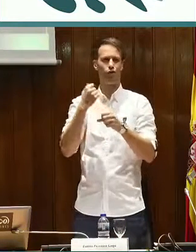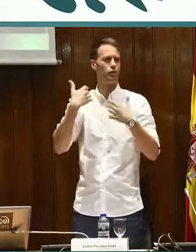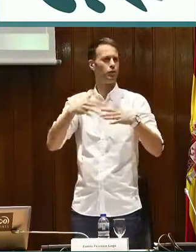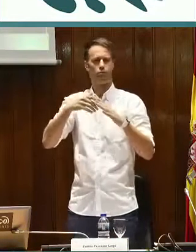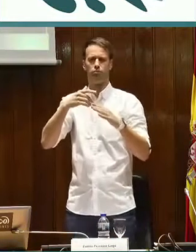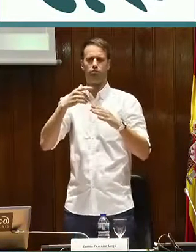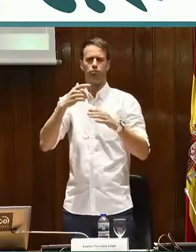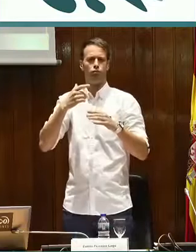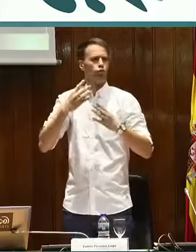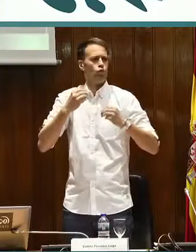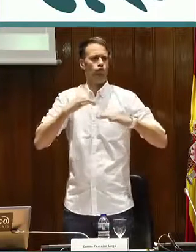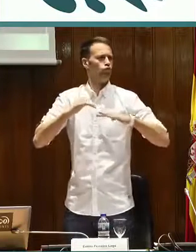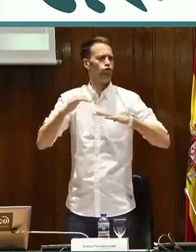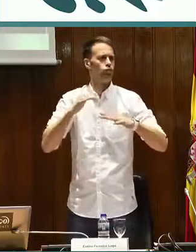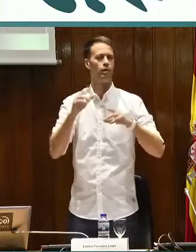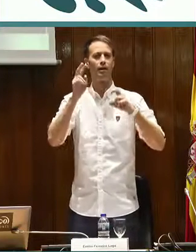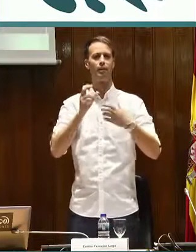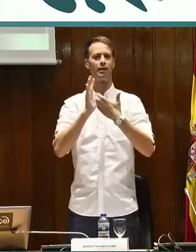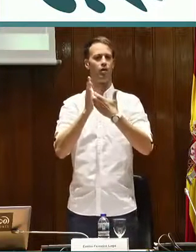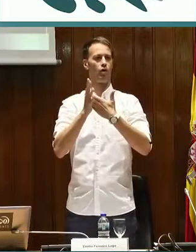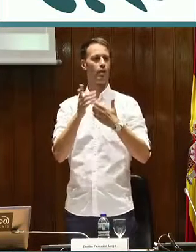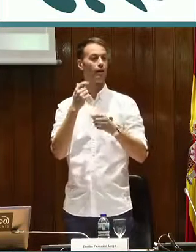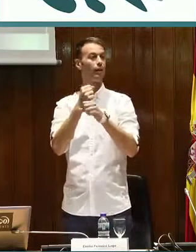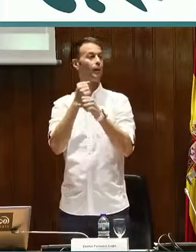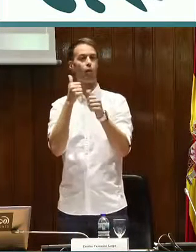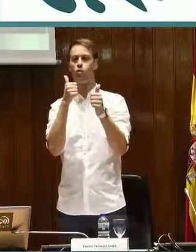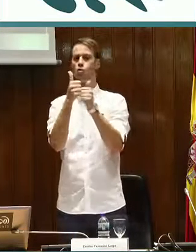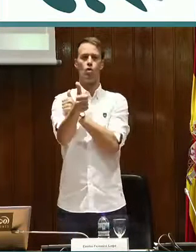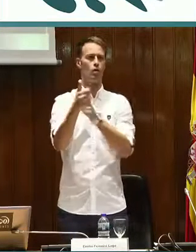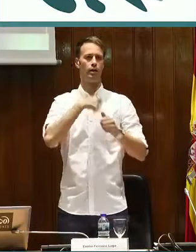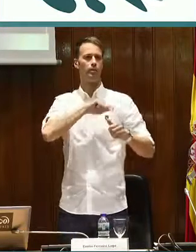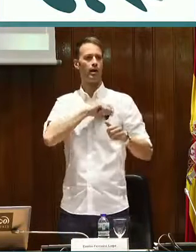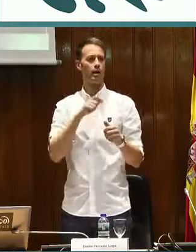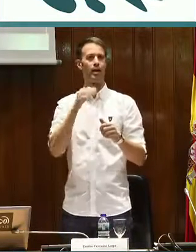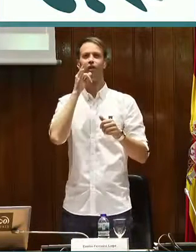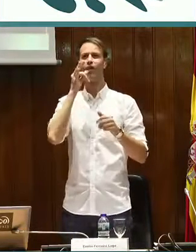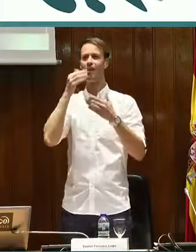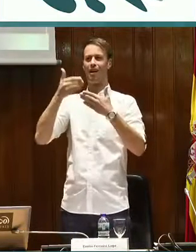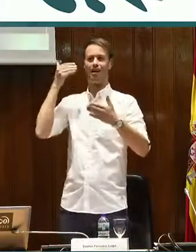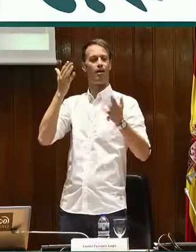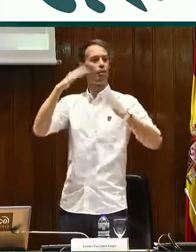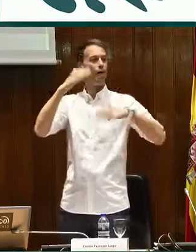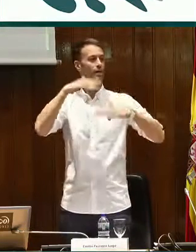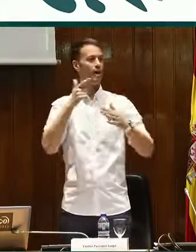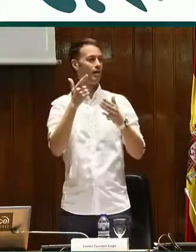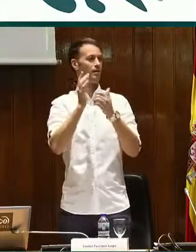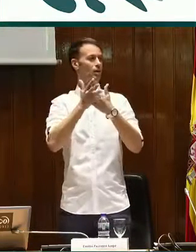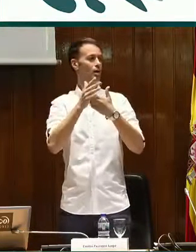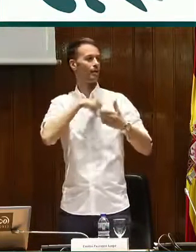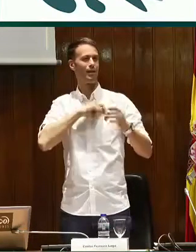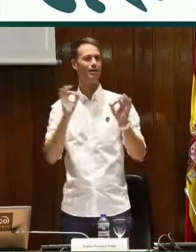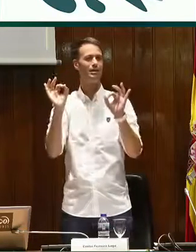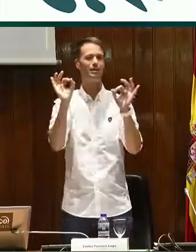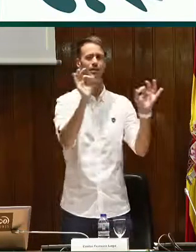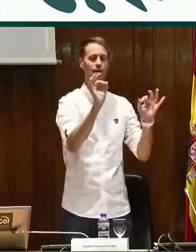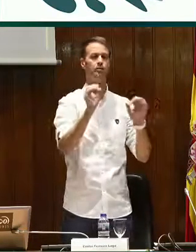Un trabajo que hemos realizado en este aspecto y que además ha sido desarrollado mucho y hemos sido pioneros en España, porque no había